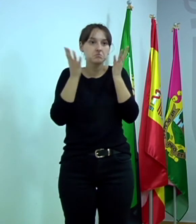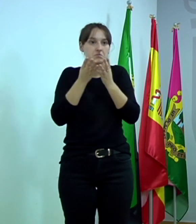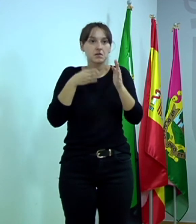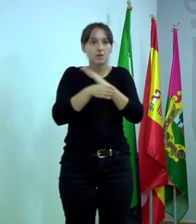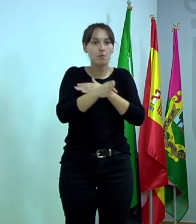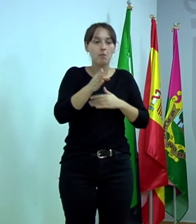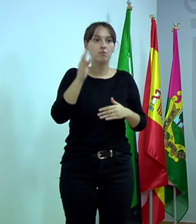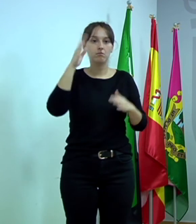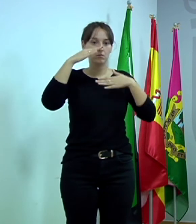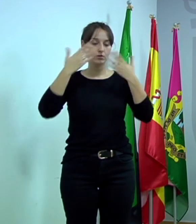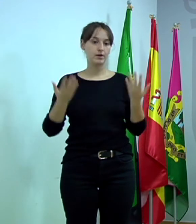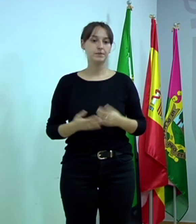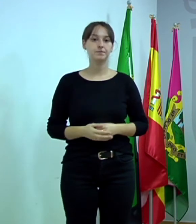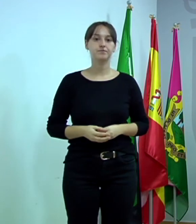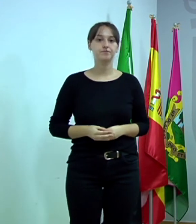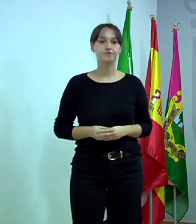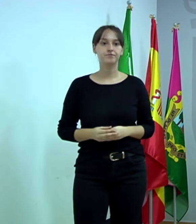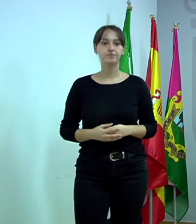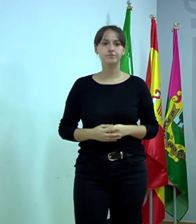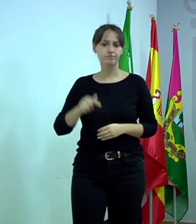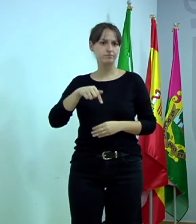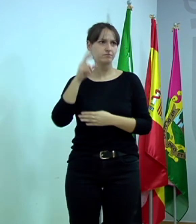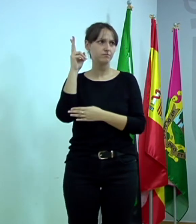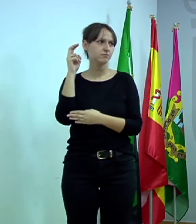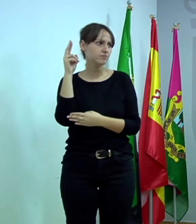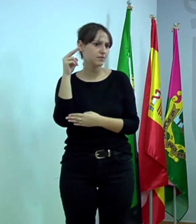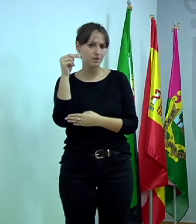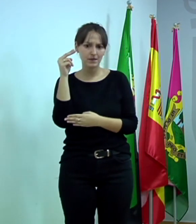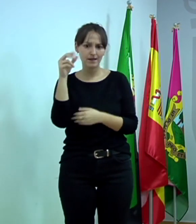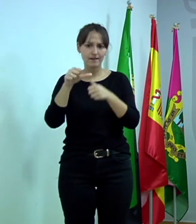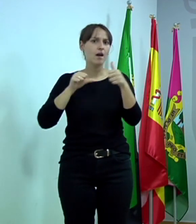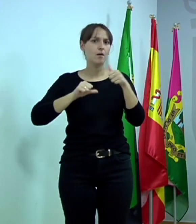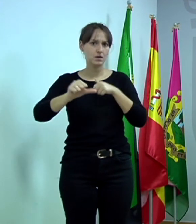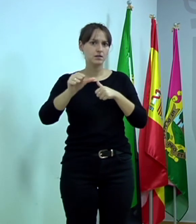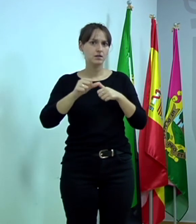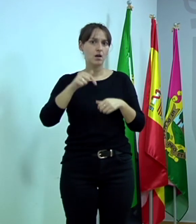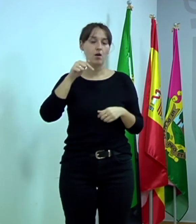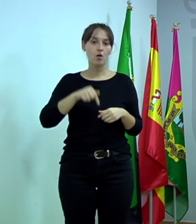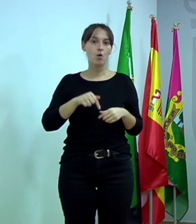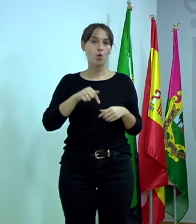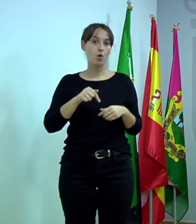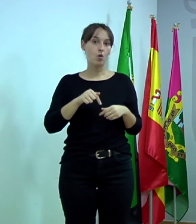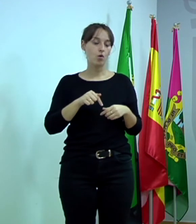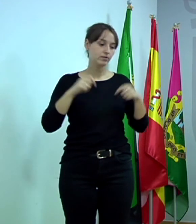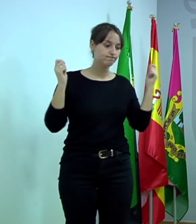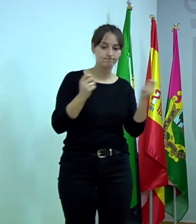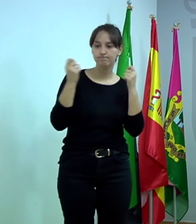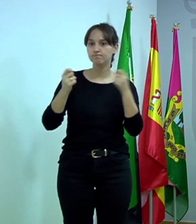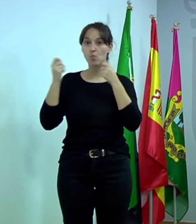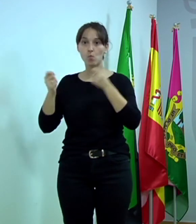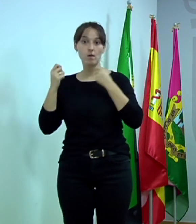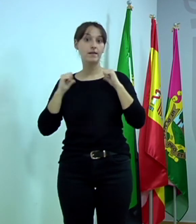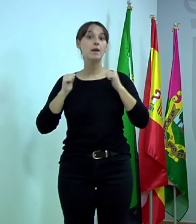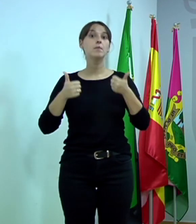Efectivamente. Vamos a empezar, creo que era este viernes, ya se pondrá a partir de hoy en todas las redes. Empezamos este viernes